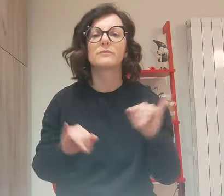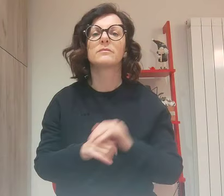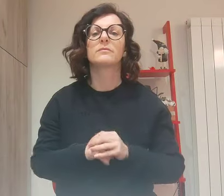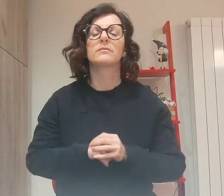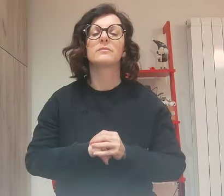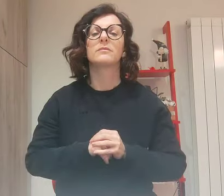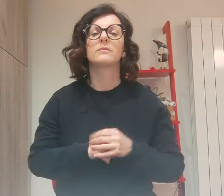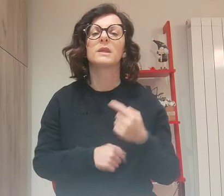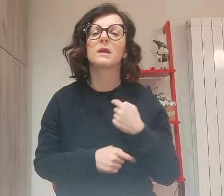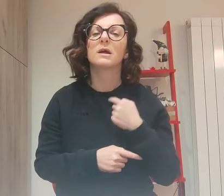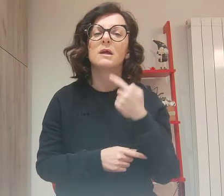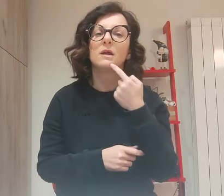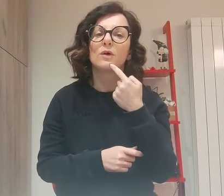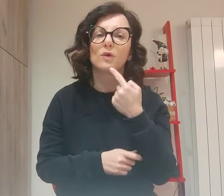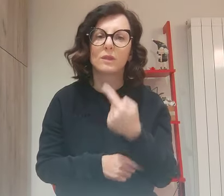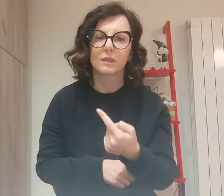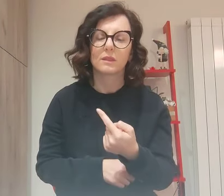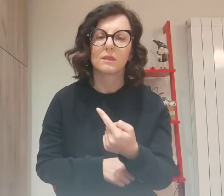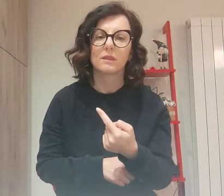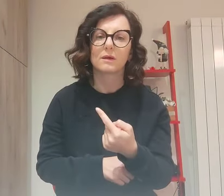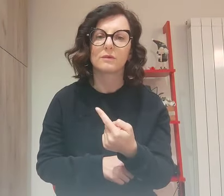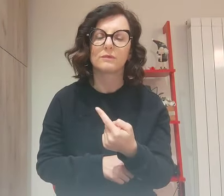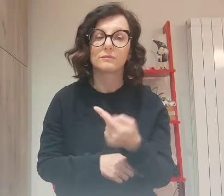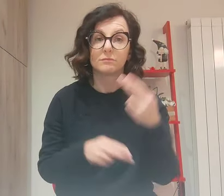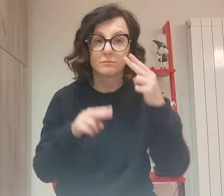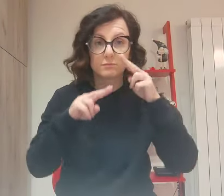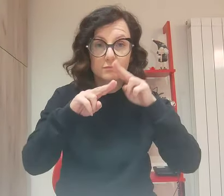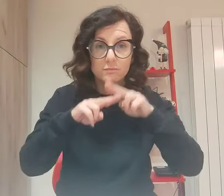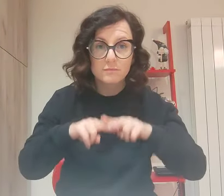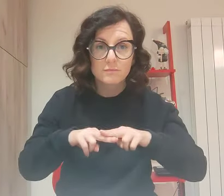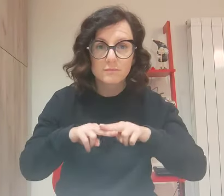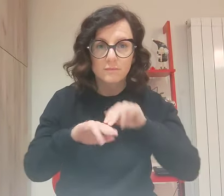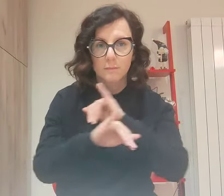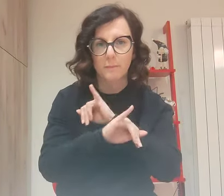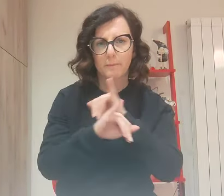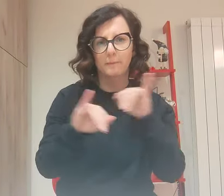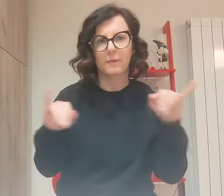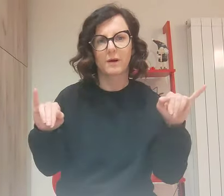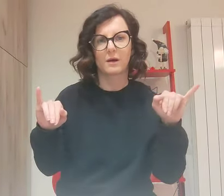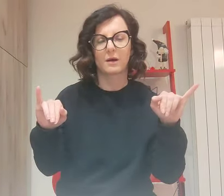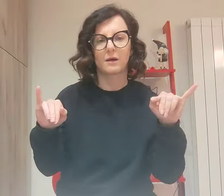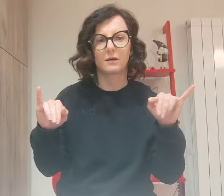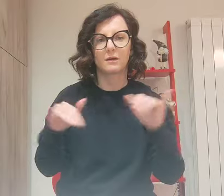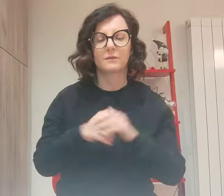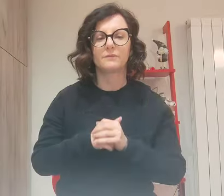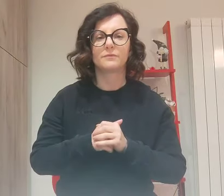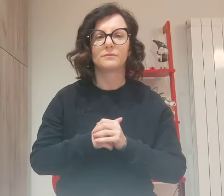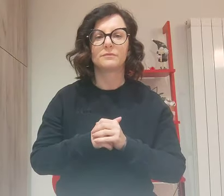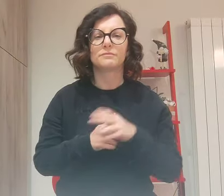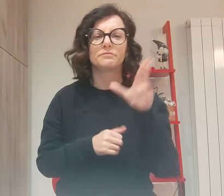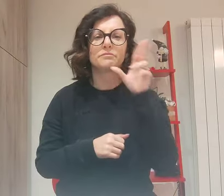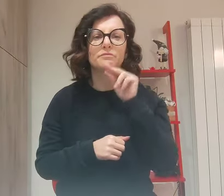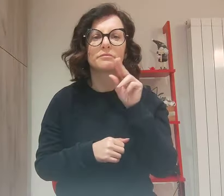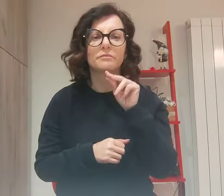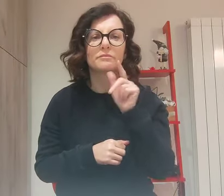Non giurate affatto Si è invece il vostro parlare